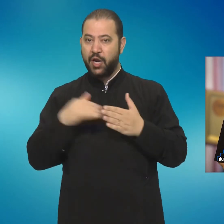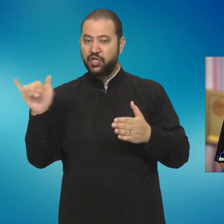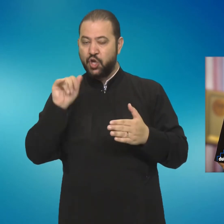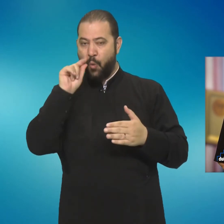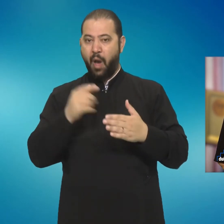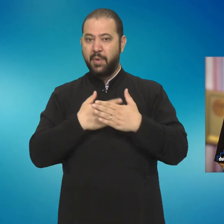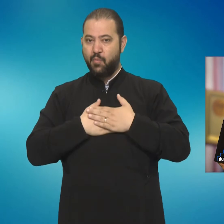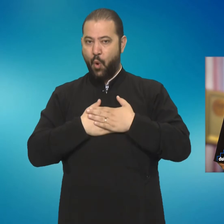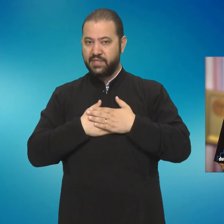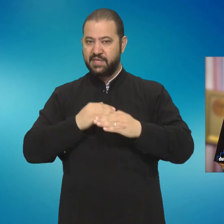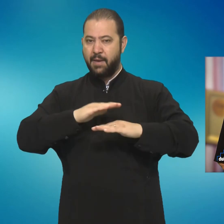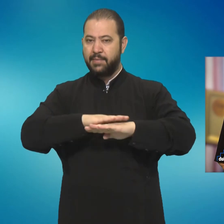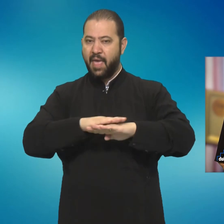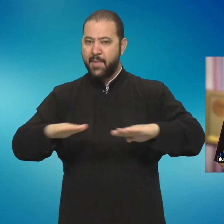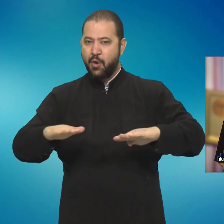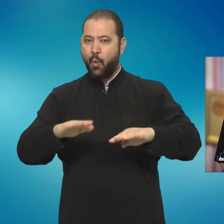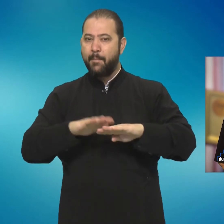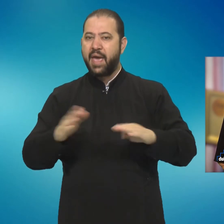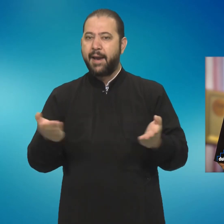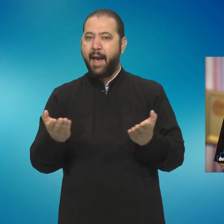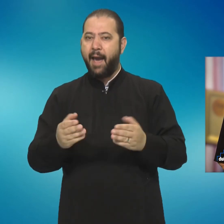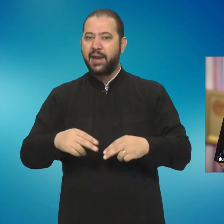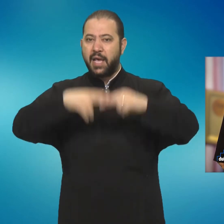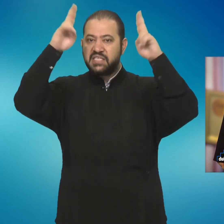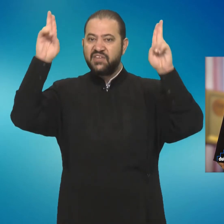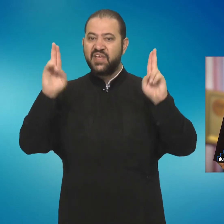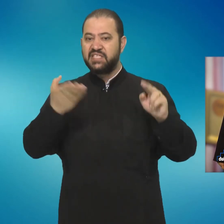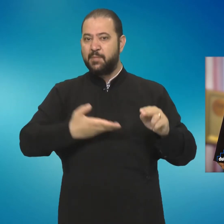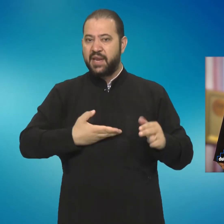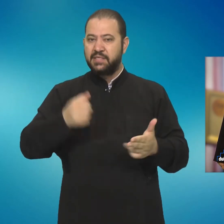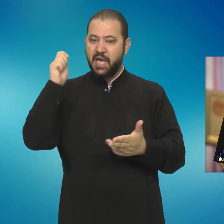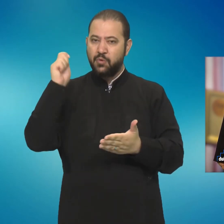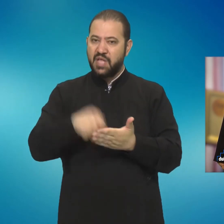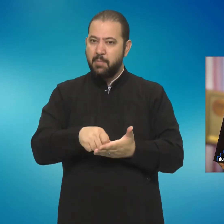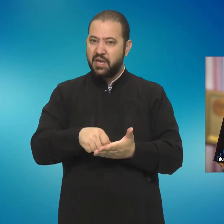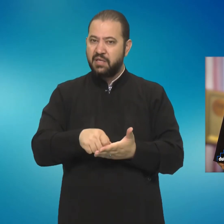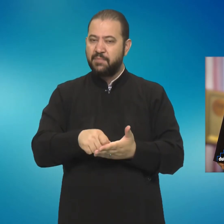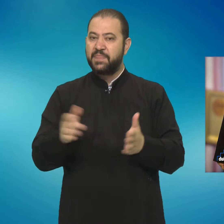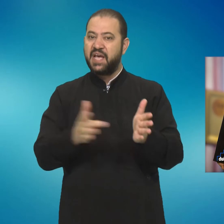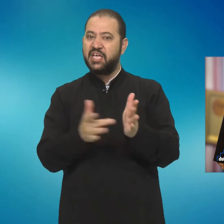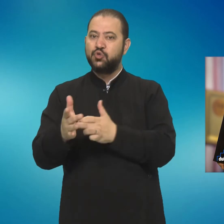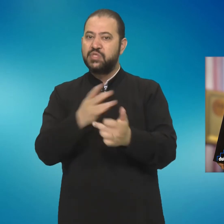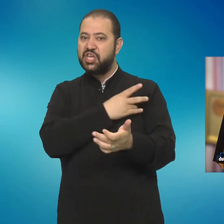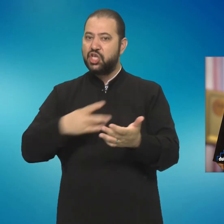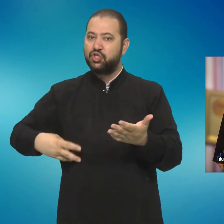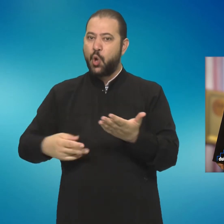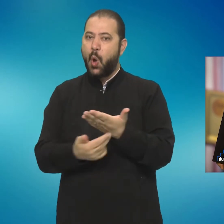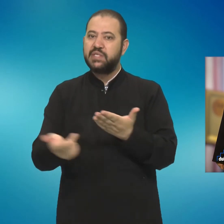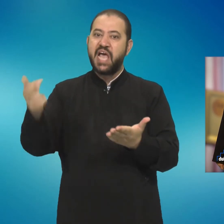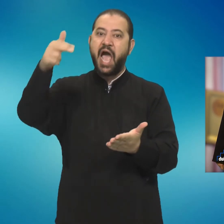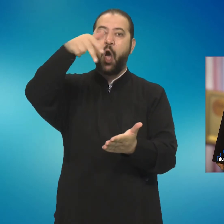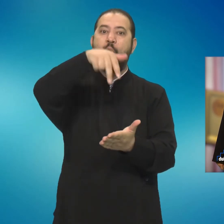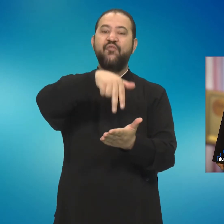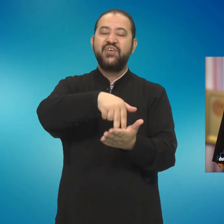temeiul pe care Sfinții Părinți au stabilit că Hristos a înviat